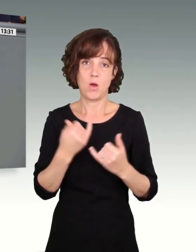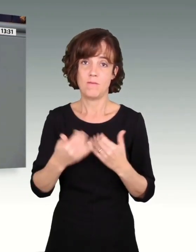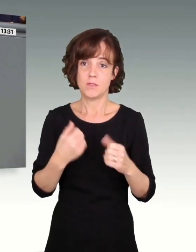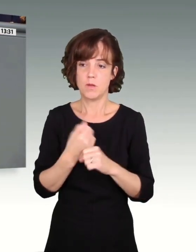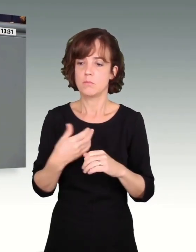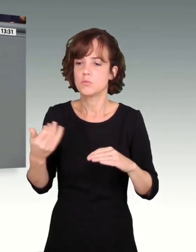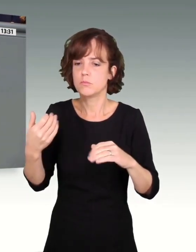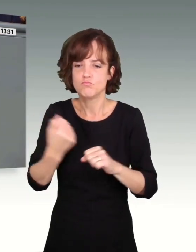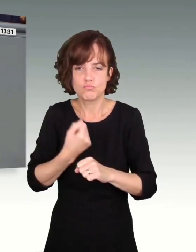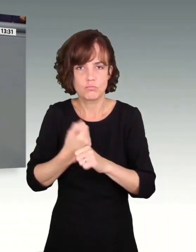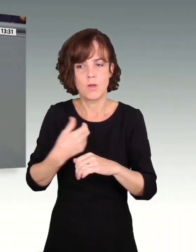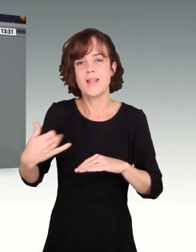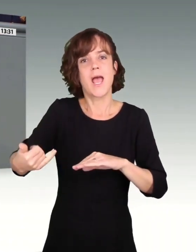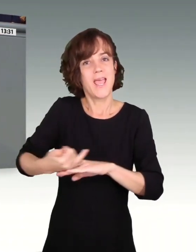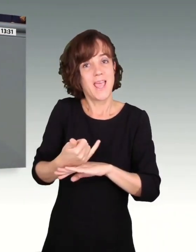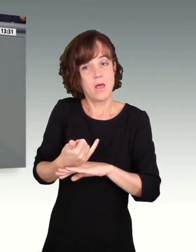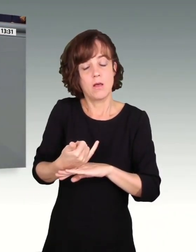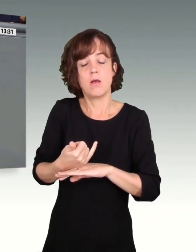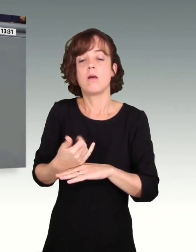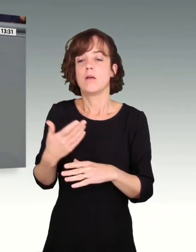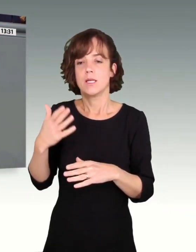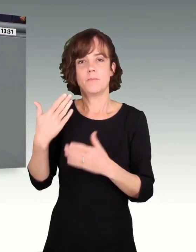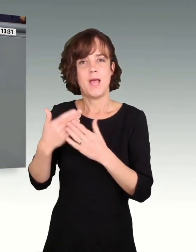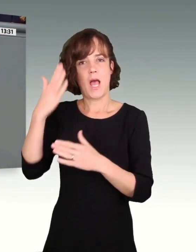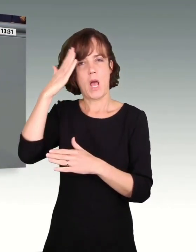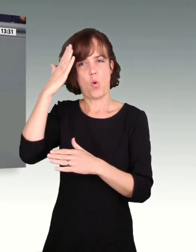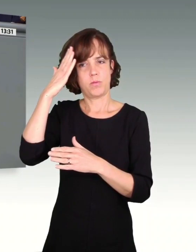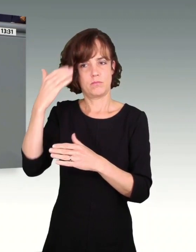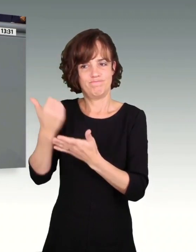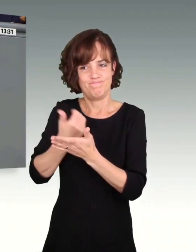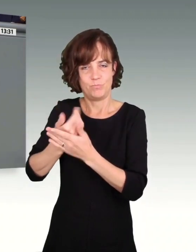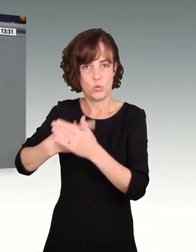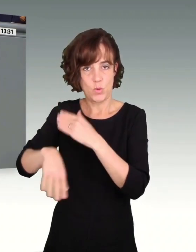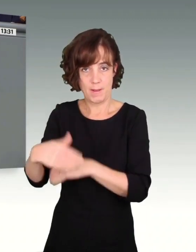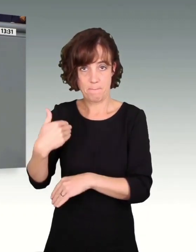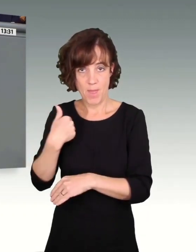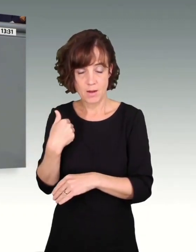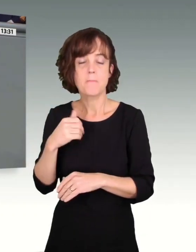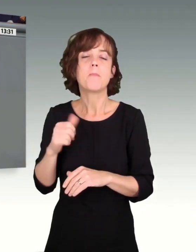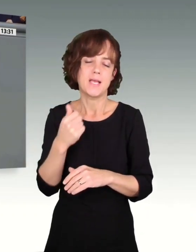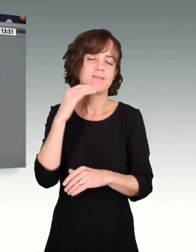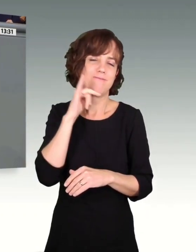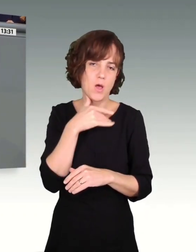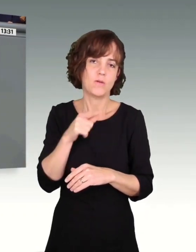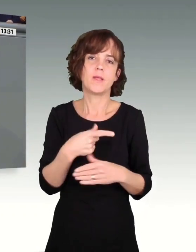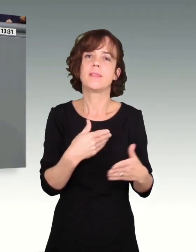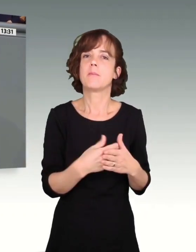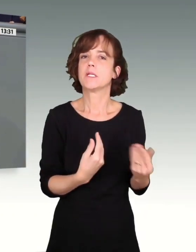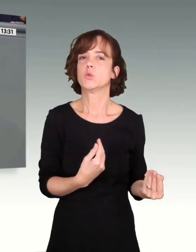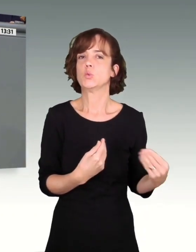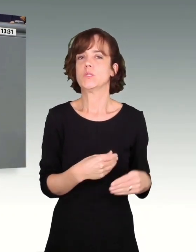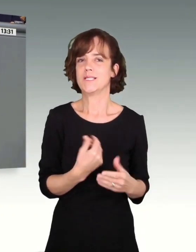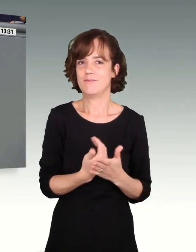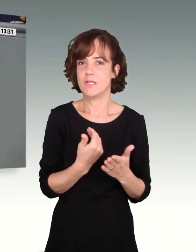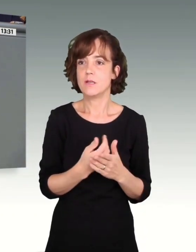Ehe mit einbringen, dass es einen Hauptverdiener gibt und die Frau halt quasi, also meistens die Frau nebenher verdient, am Ende aber